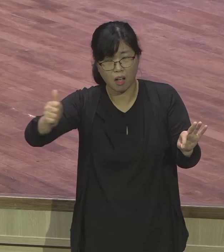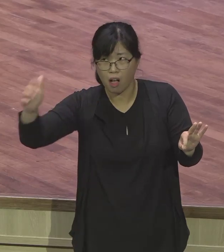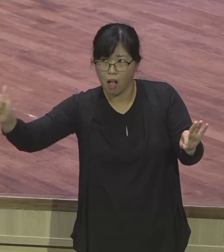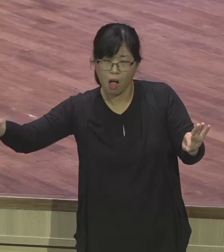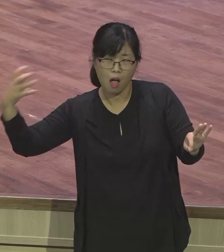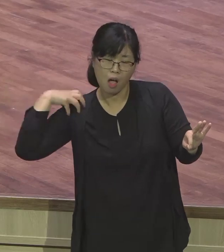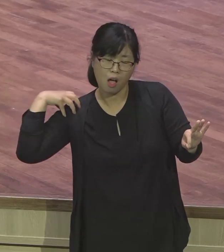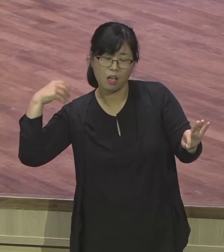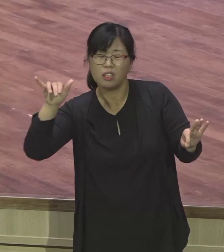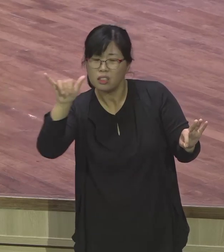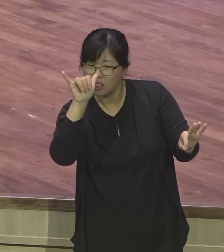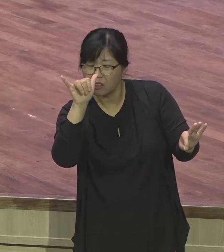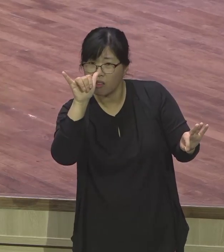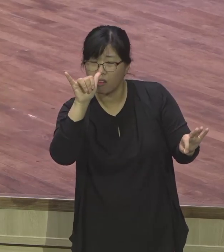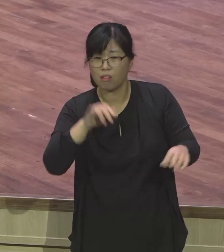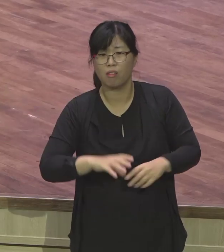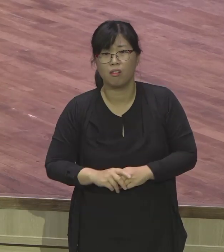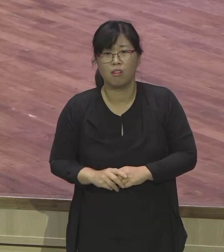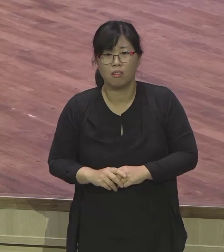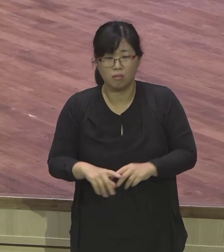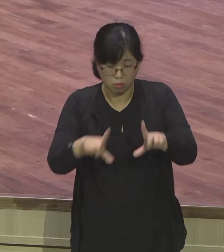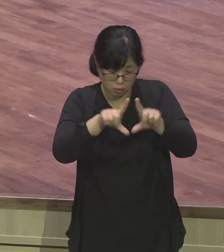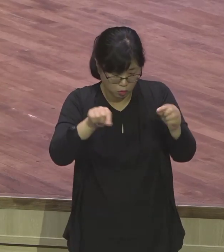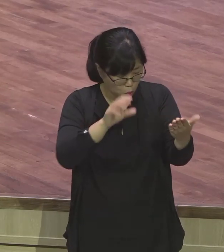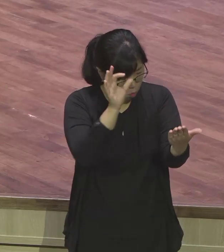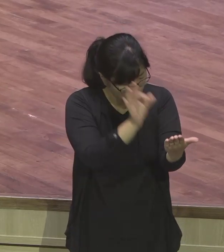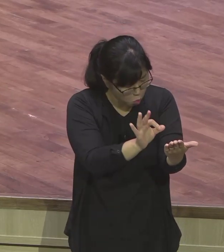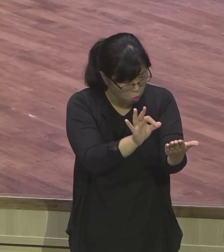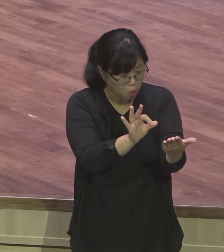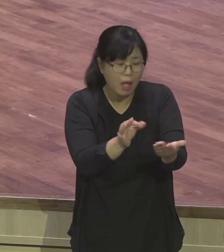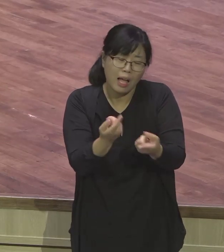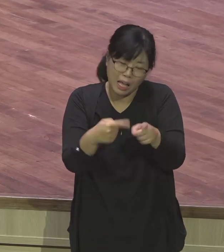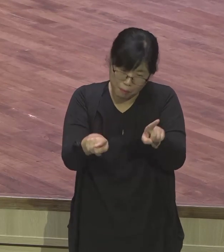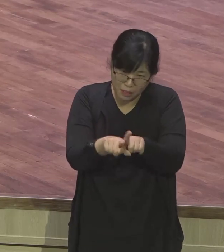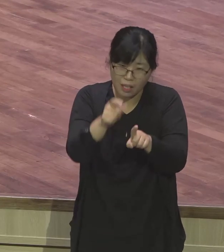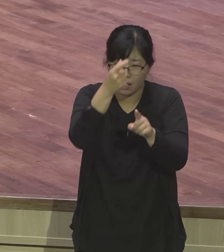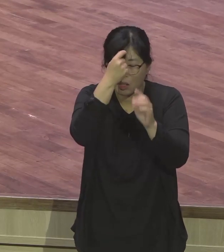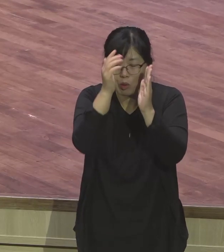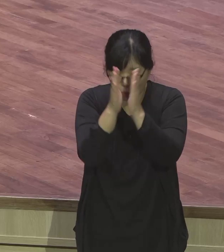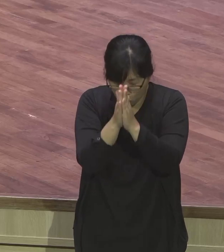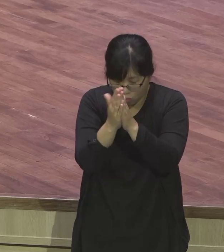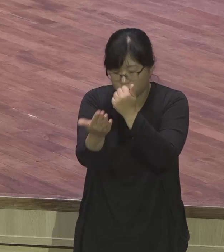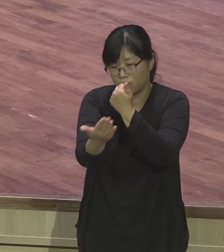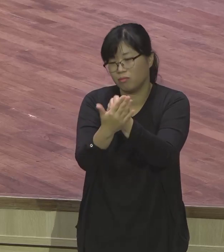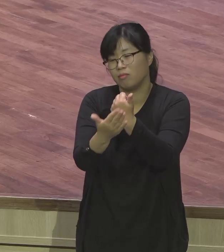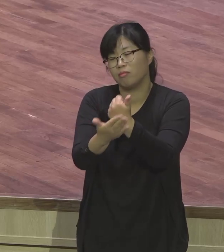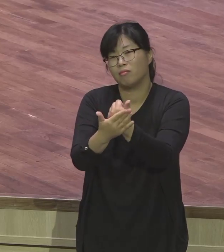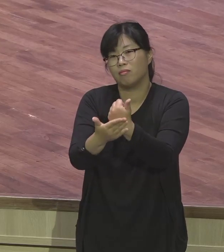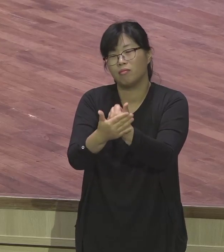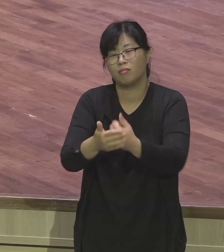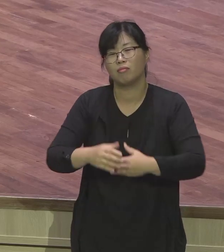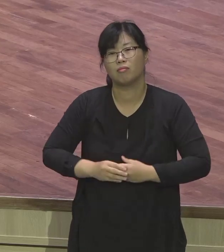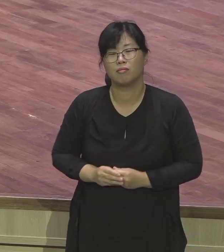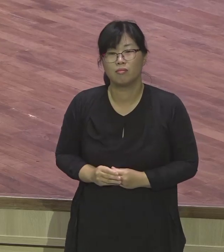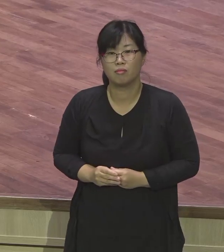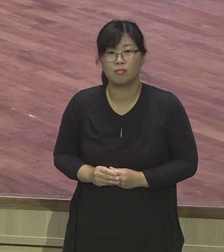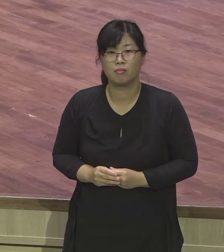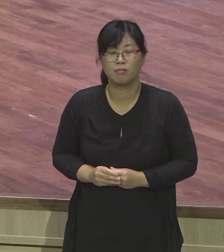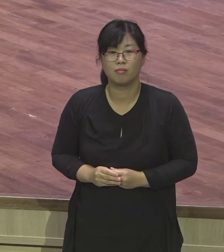그렇게 보금화의 응답 속에 있게 됩니다. 이번에 알류에서 한 강의는 1강이